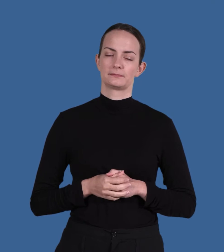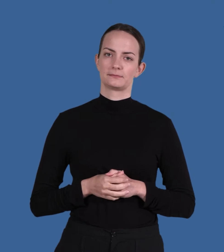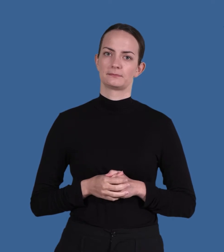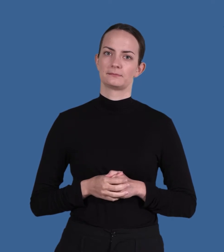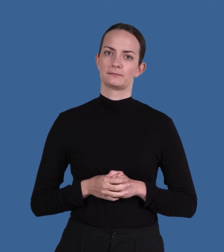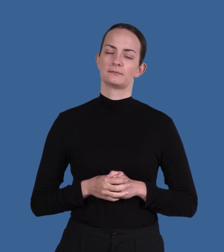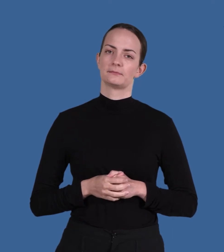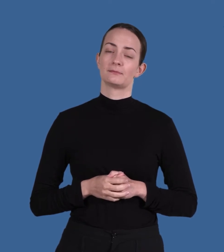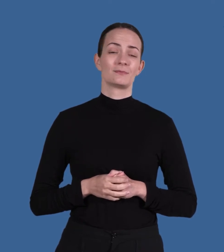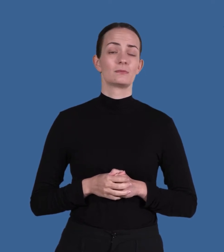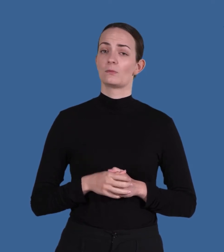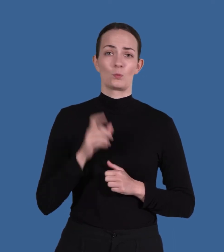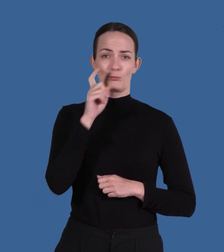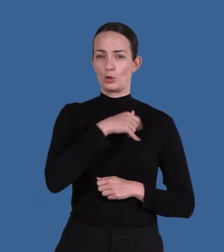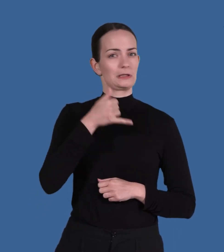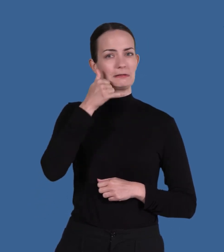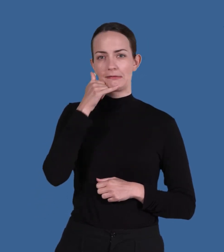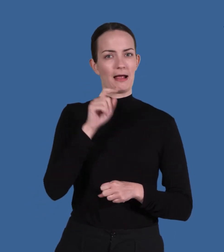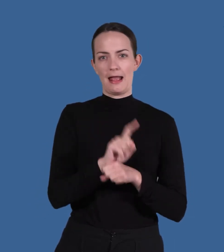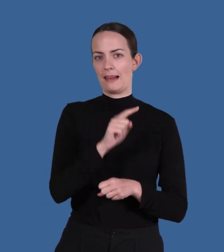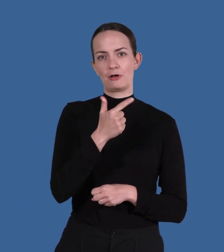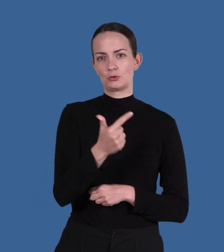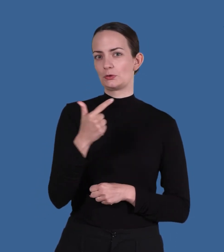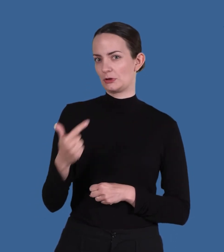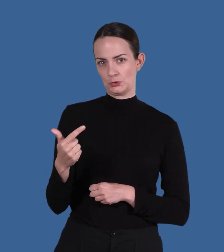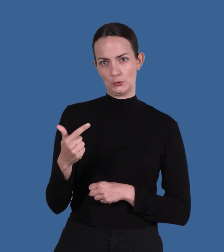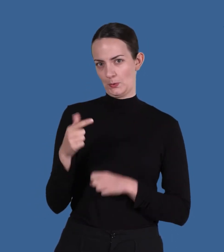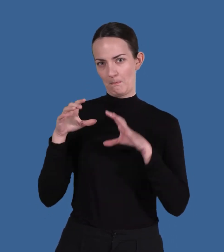Du kan inte ringa 1177-vårdguiden på telefon för att boka tid